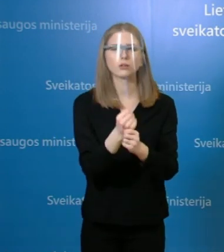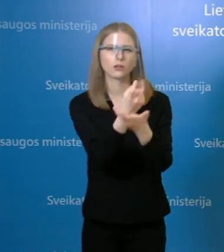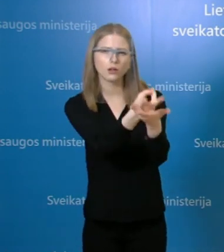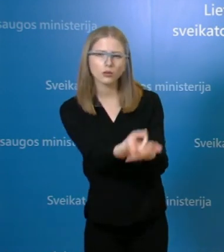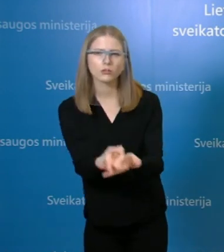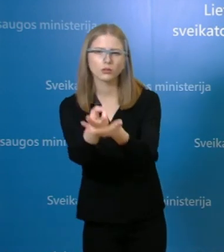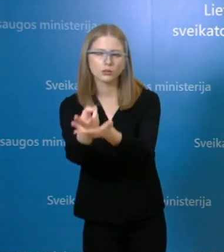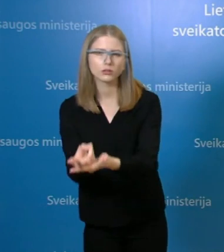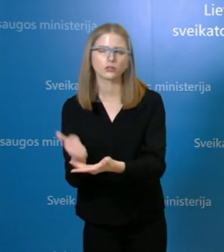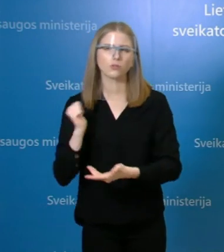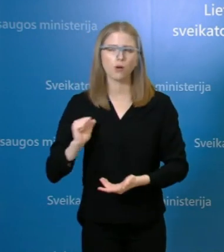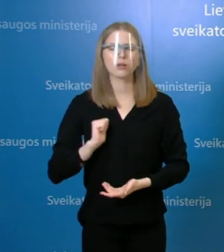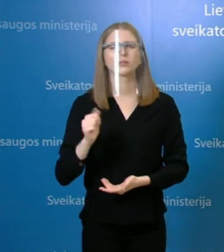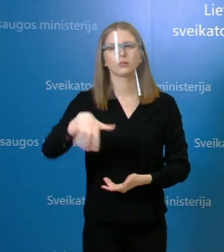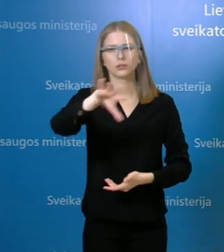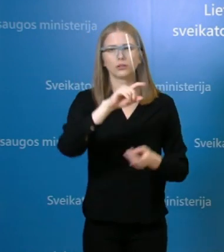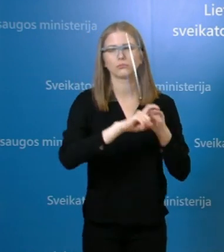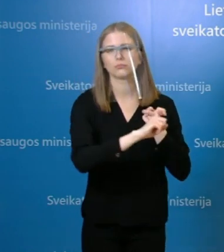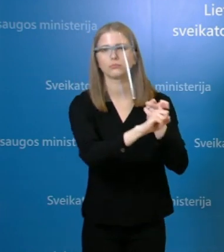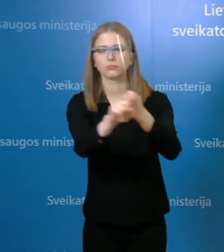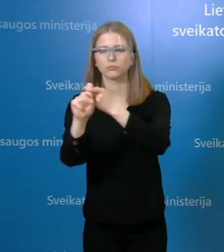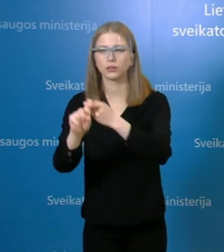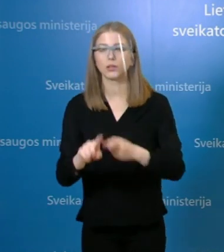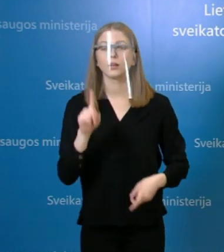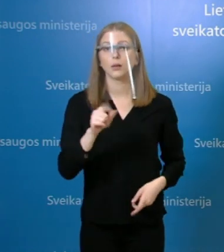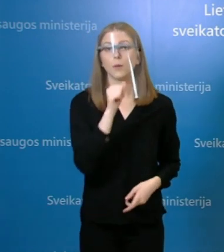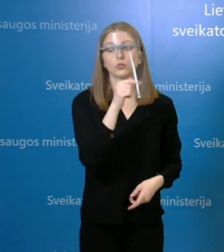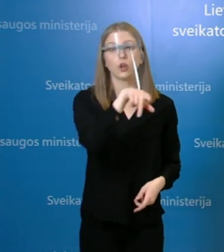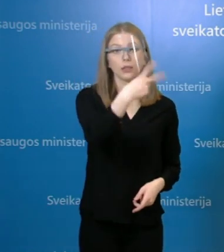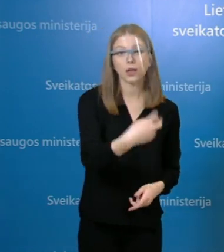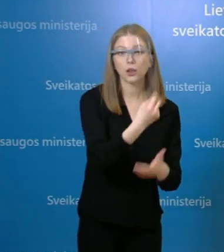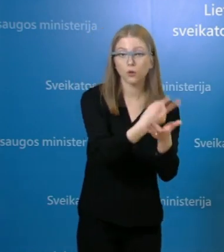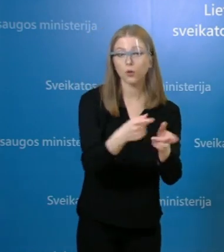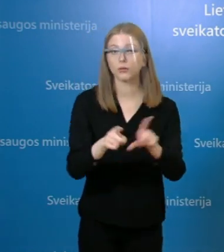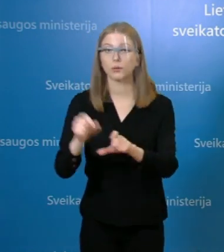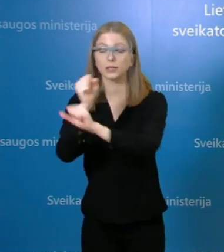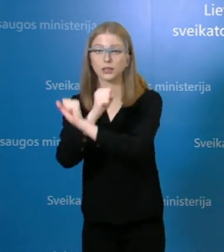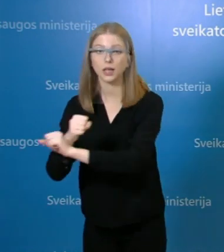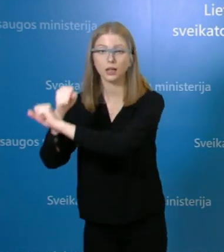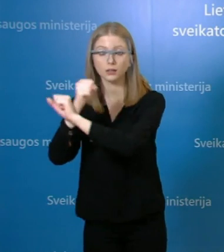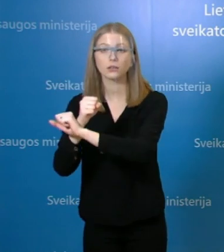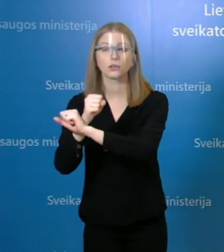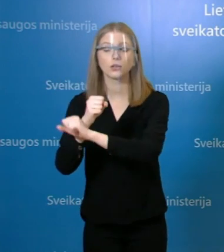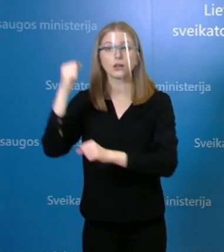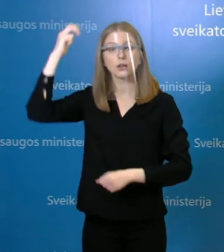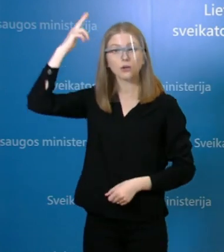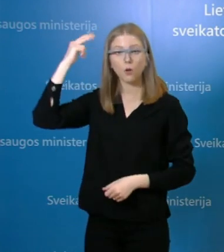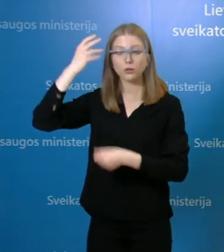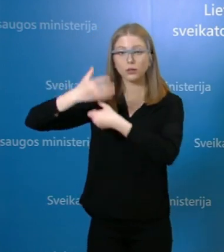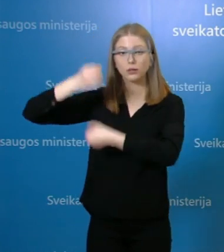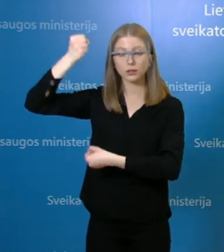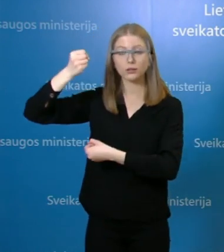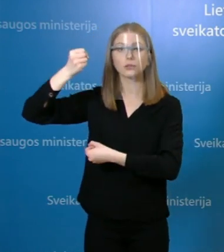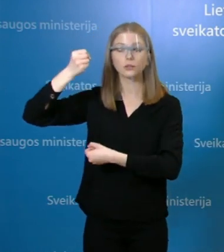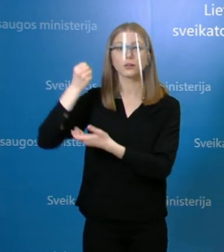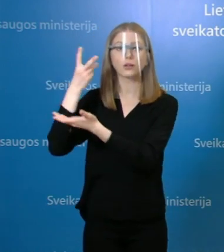Tai buvo kalbėta ir apie Vilniaus miesto klinikinę ligoninę ir apie santaros klinikas, taip pat Kauno klinikinę